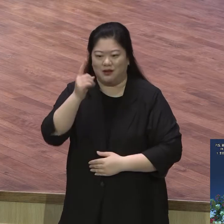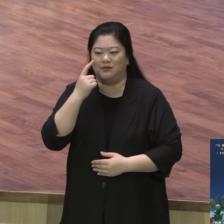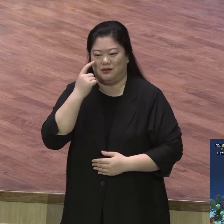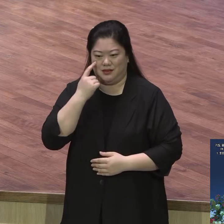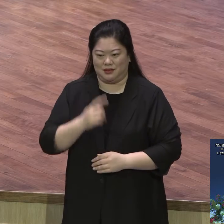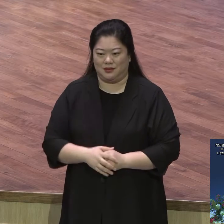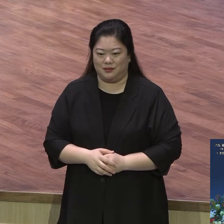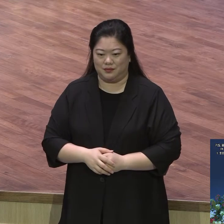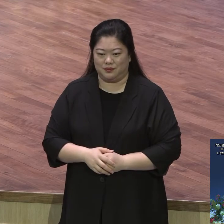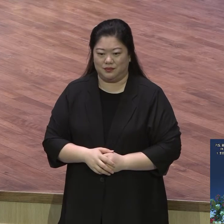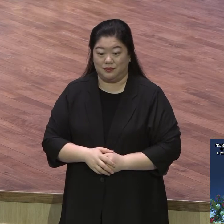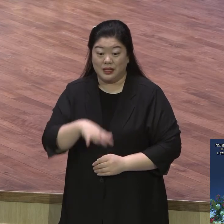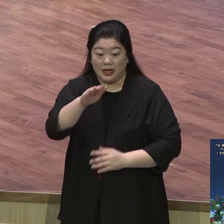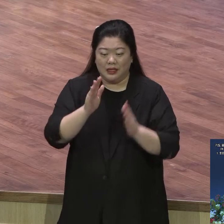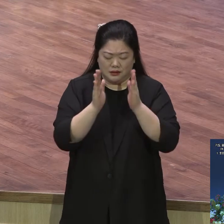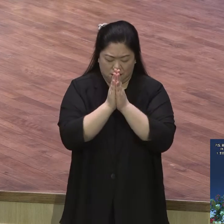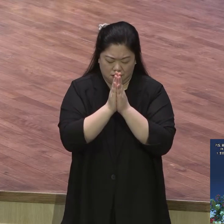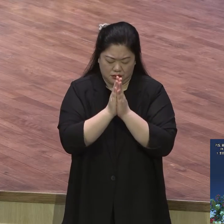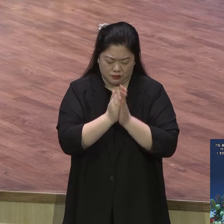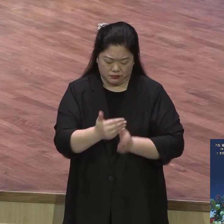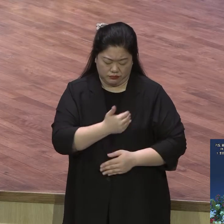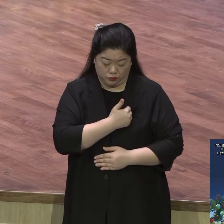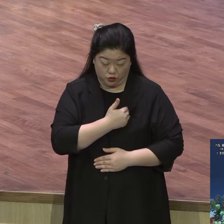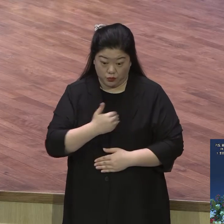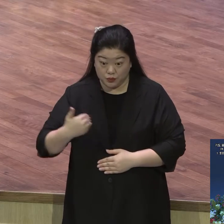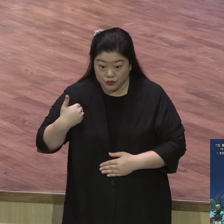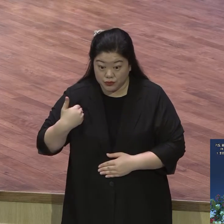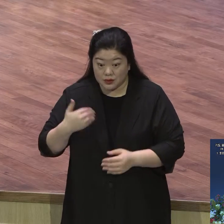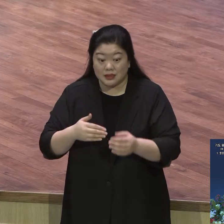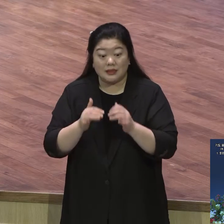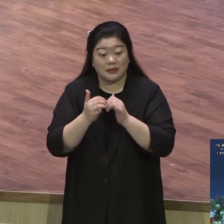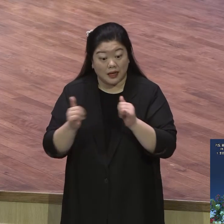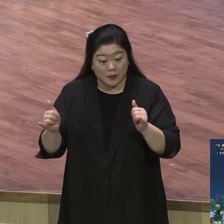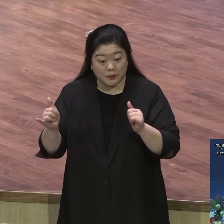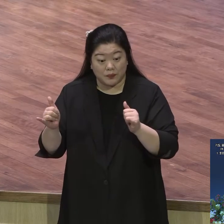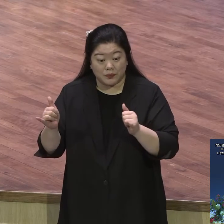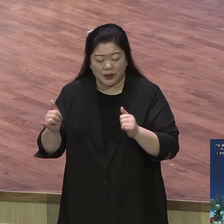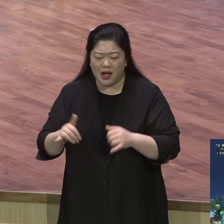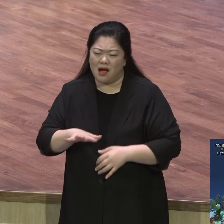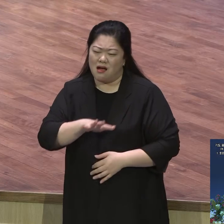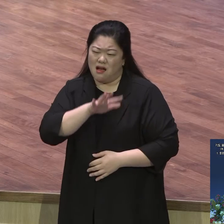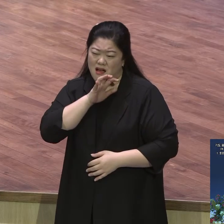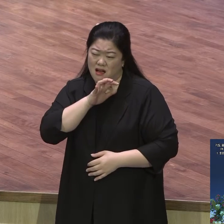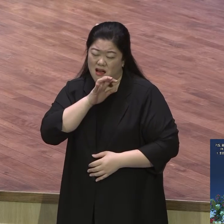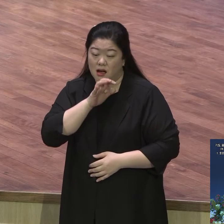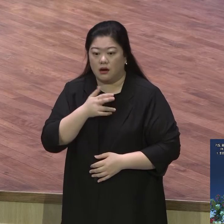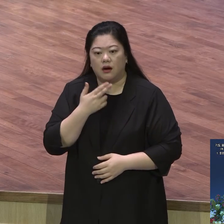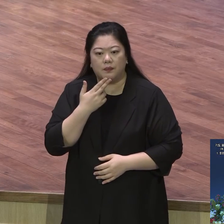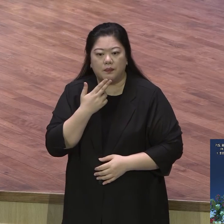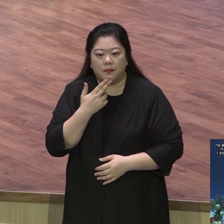부족함이 없다고 기도하는 사람은 매일 불평합니다 늘 부족하다고